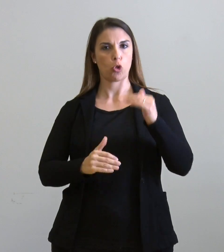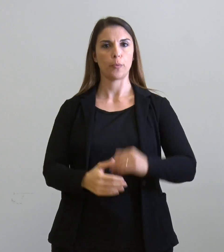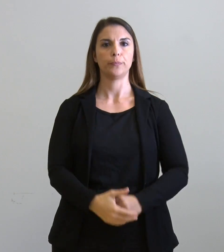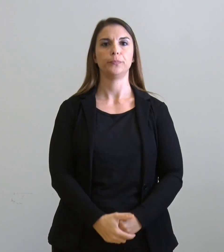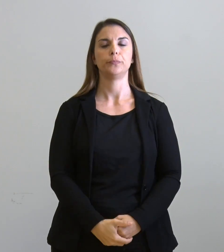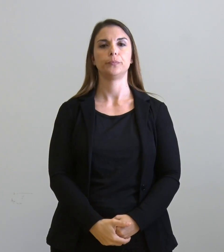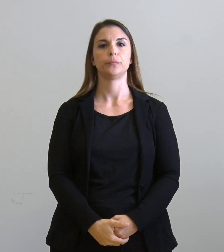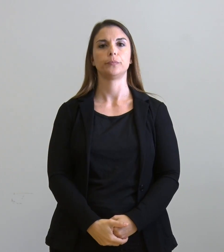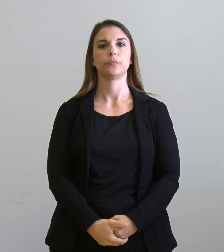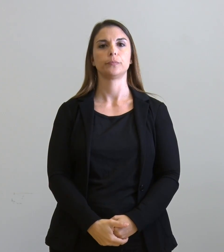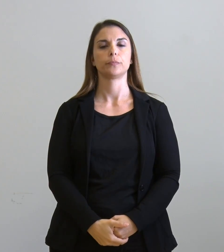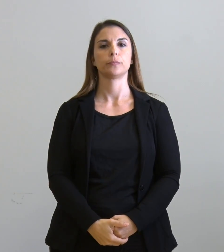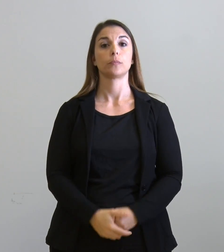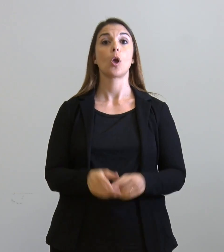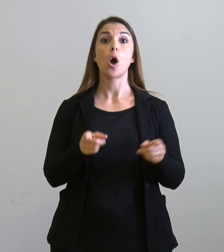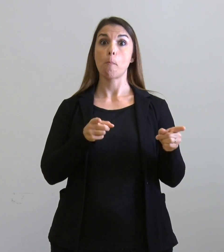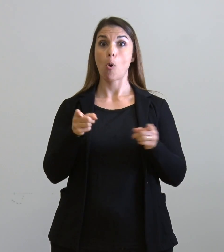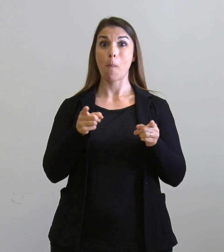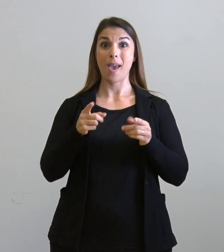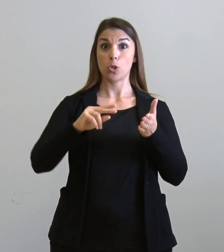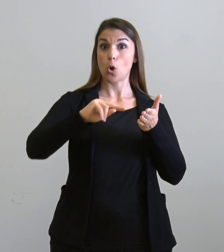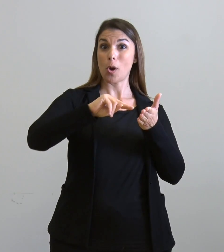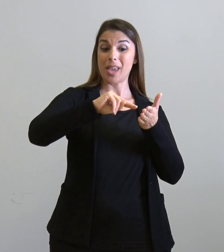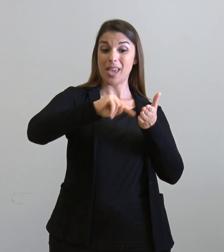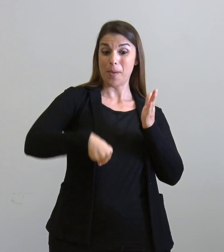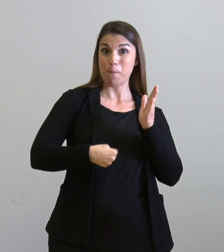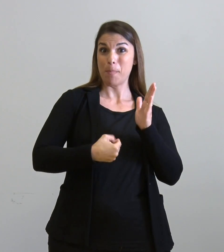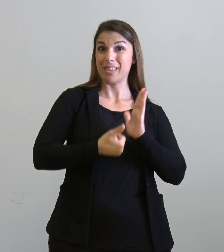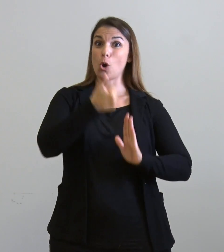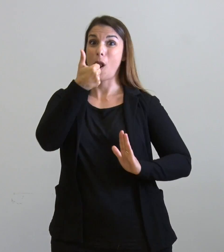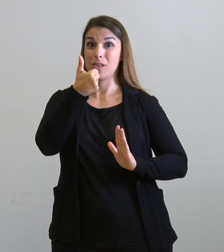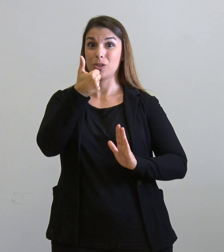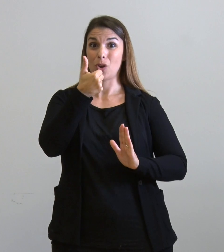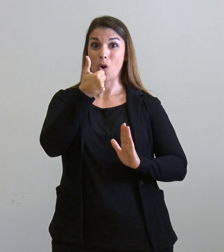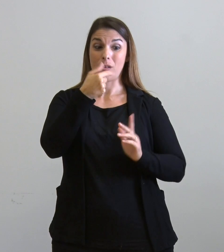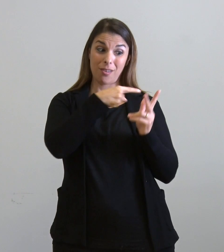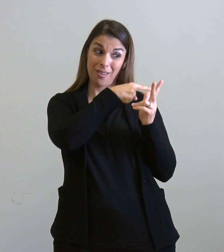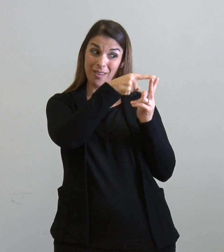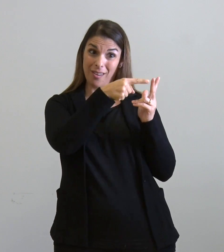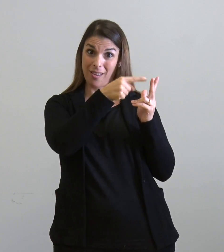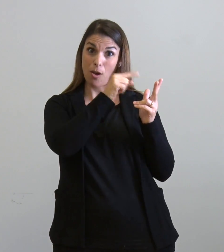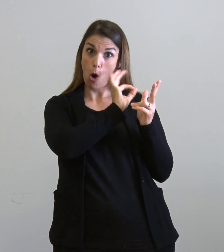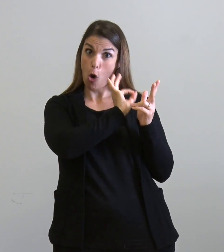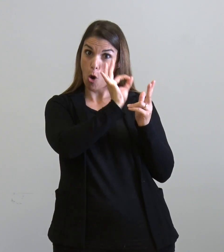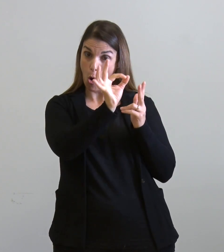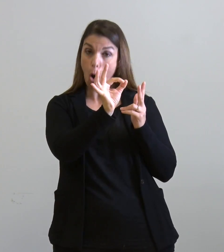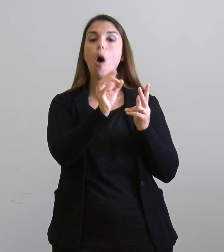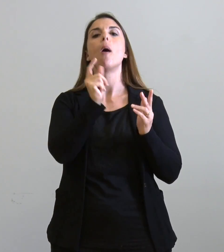Al momento dell'immatricolazione dovranno pagare esclusivamente l'imposta fissa di bollo di